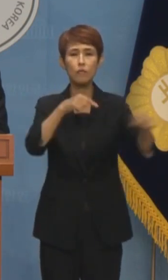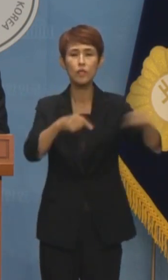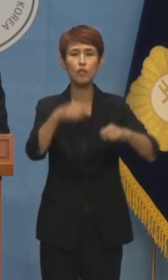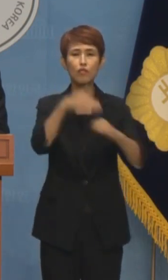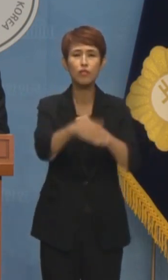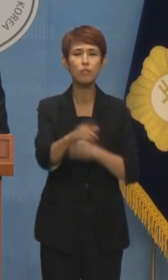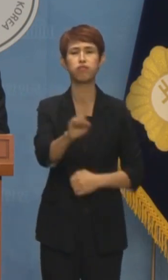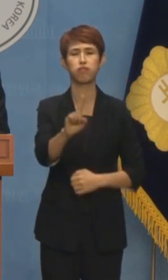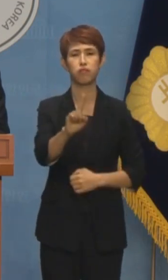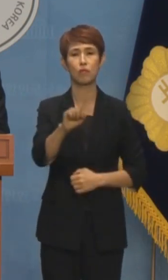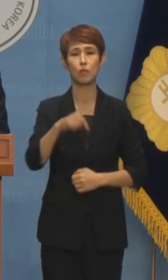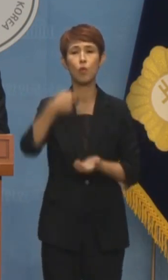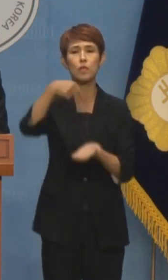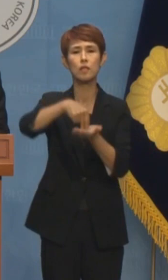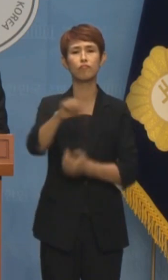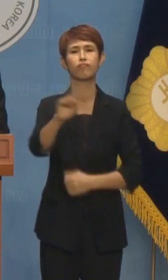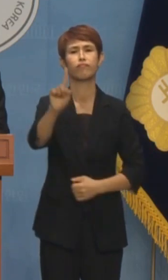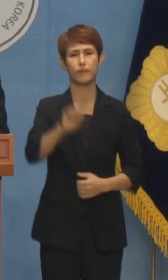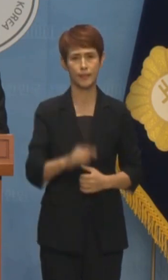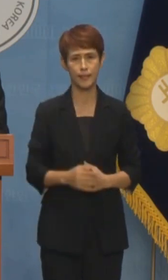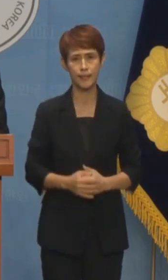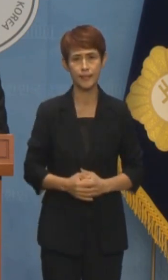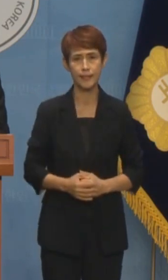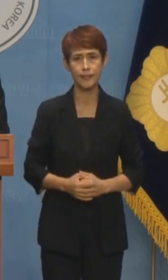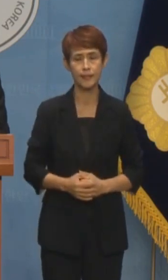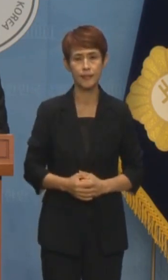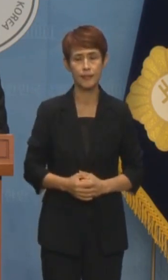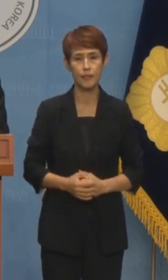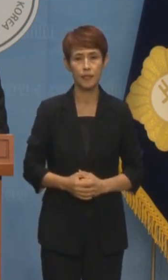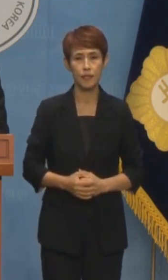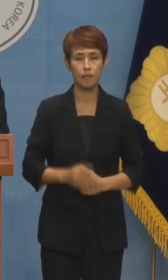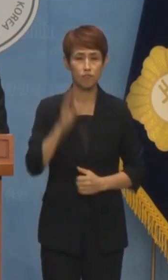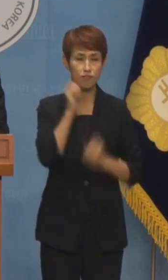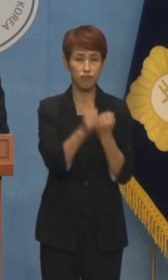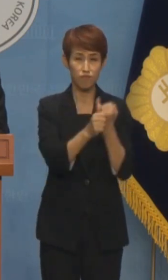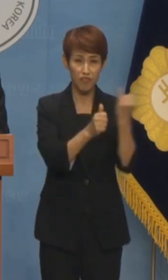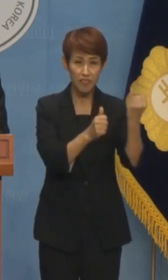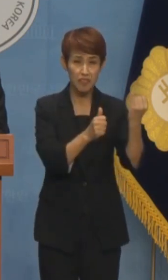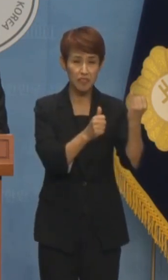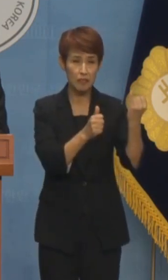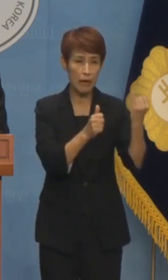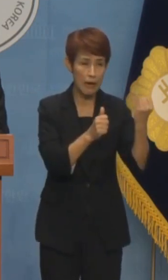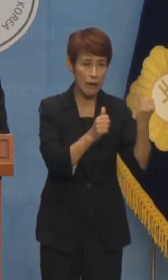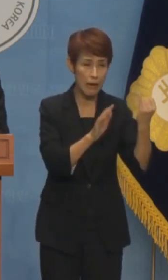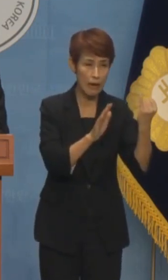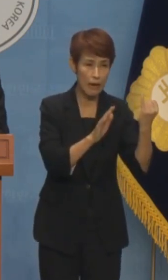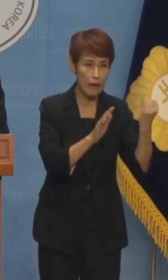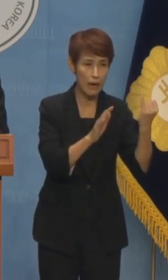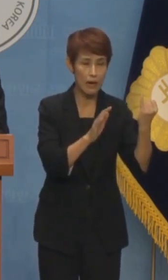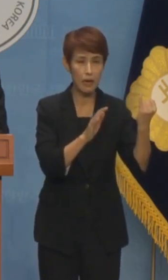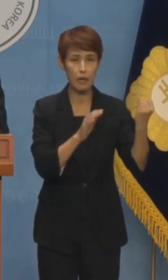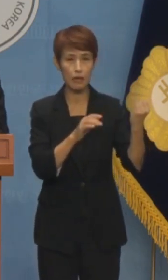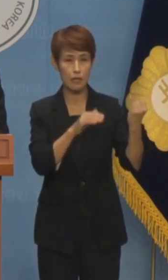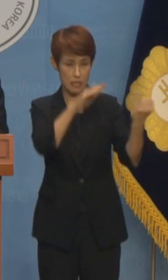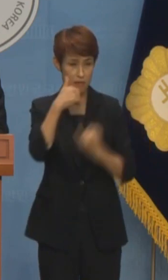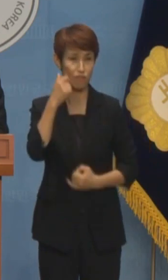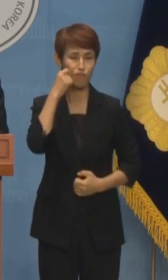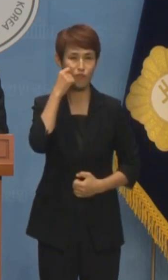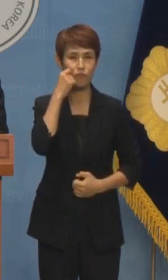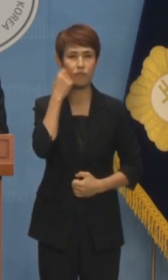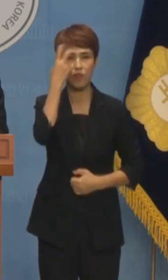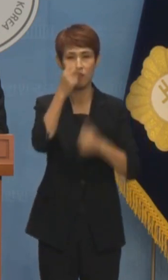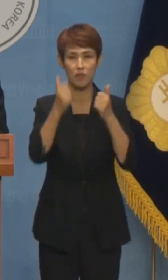검찰의 독립성은 어디 있습니까? 김건희 여사 근처에도 못 가고 변중만 울리는 검찰 수사에